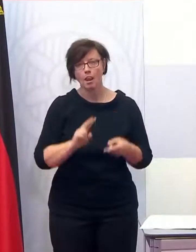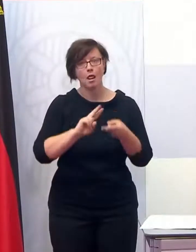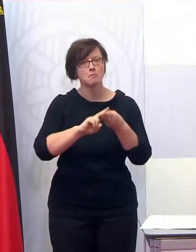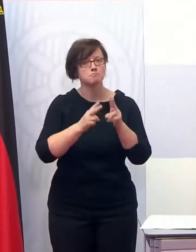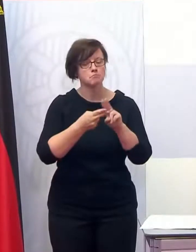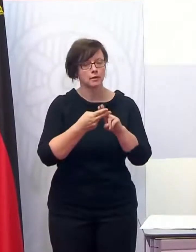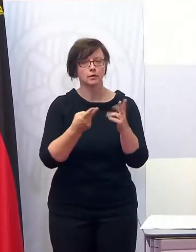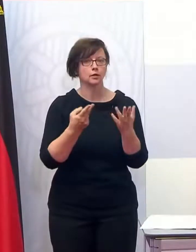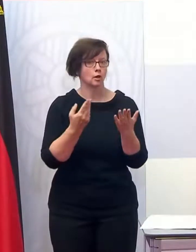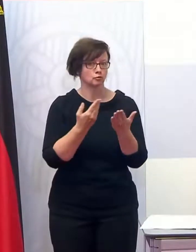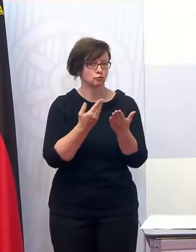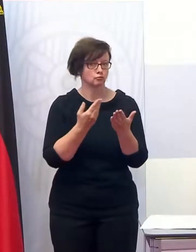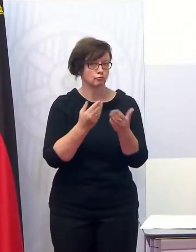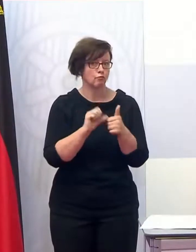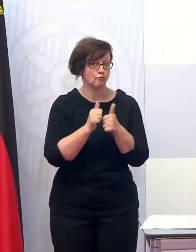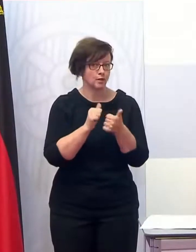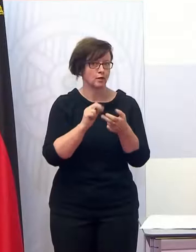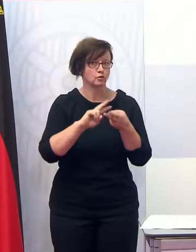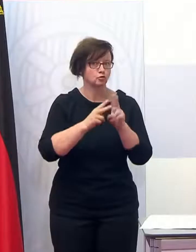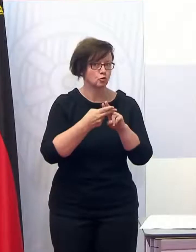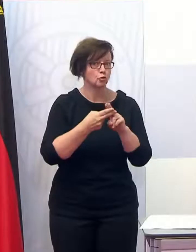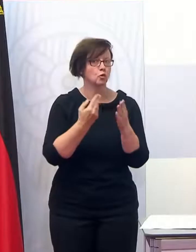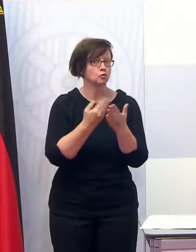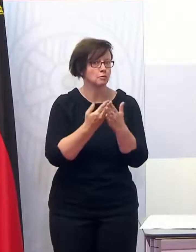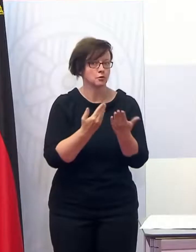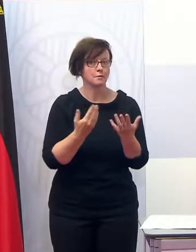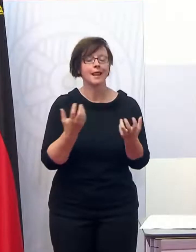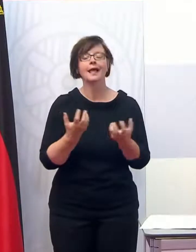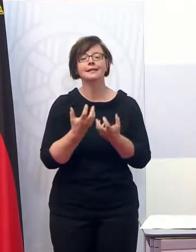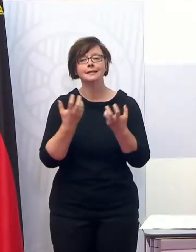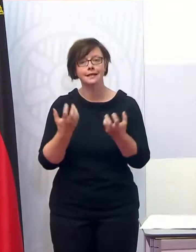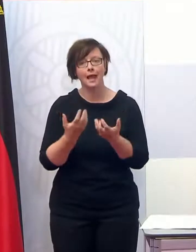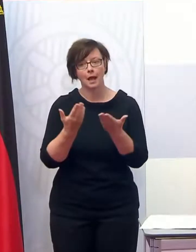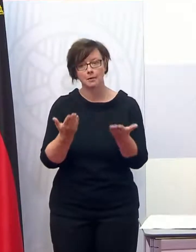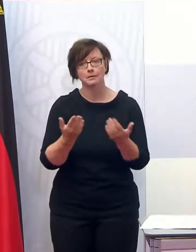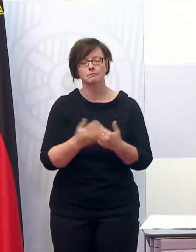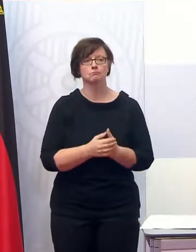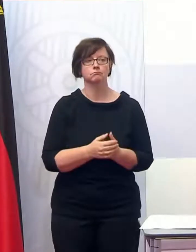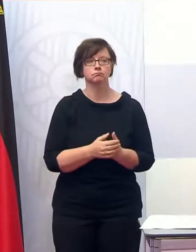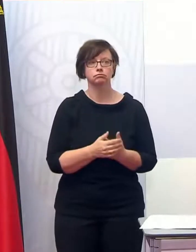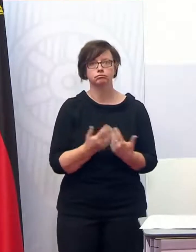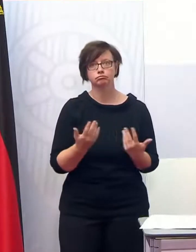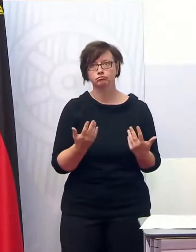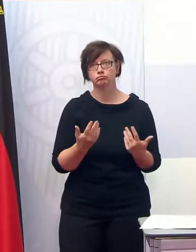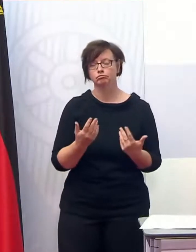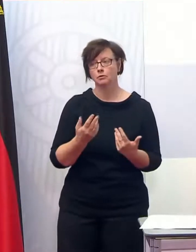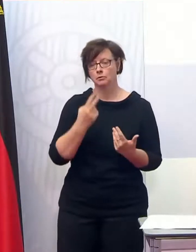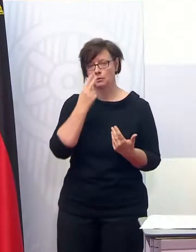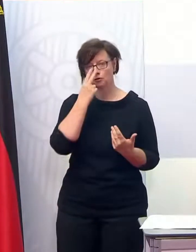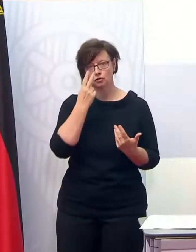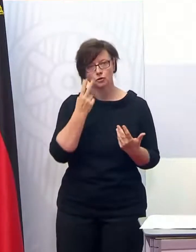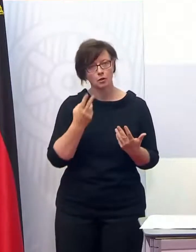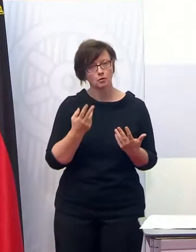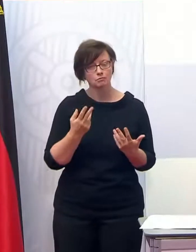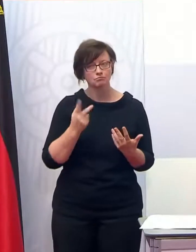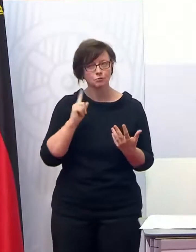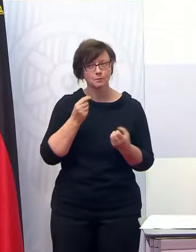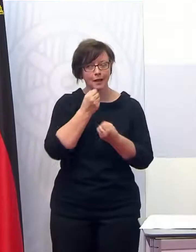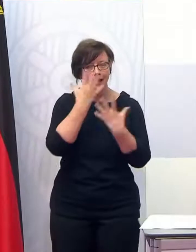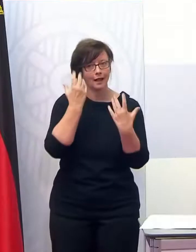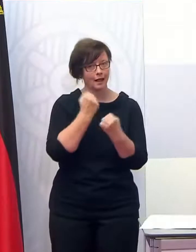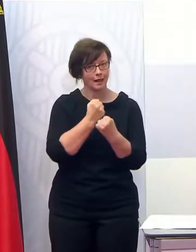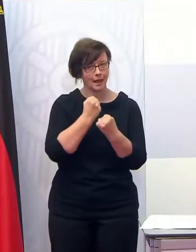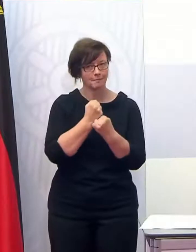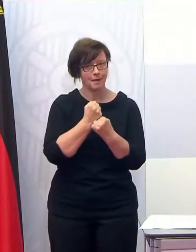dann zum Beispiel in diesem Fitnessstudio. Und was die Thermen angeht, muss man miteinander, glaube ich, klar haben, dass die